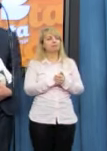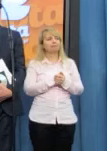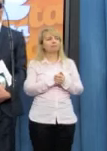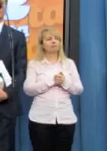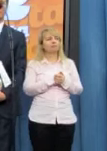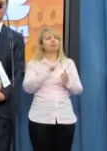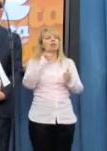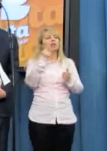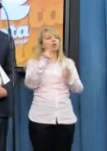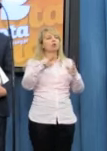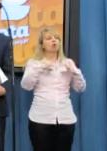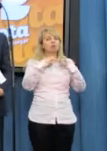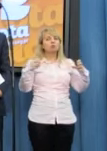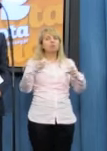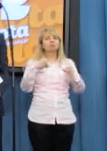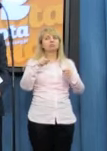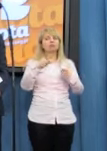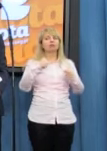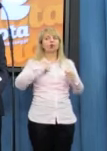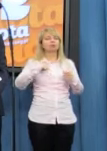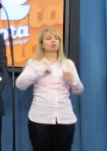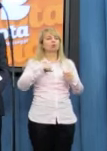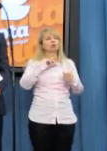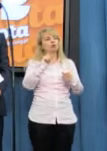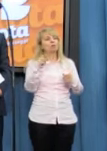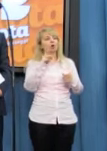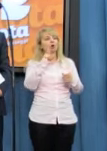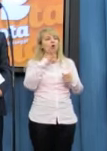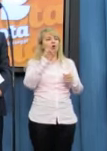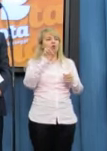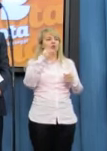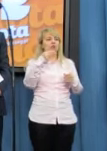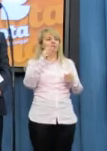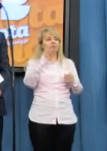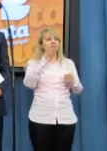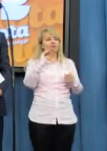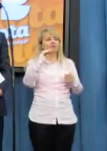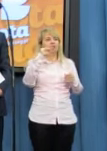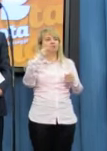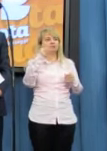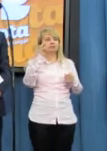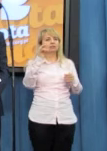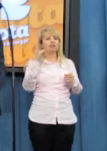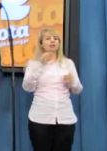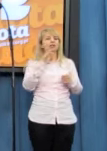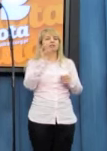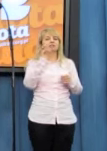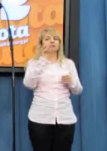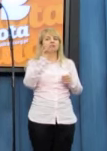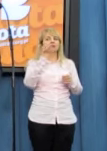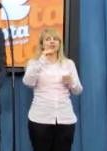Jakiego rozwiązania panowie oczekujecie po konwencie seniorów i po platformie odnośnie właśnie tych trzech osób?